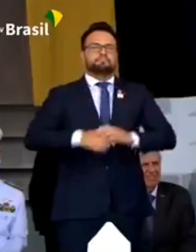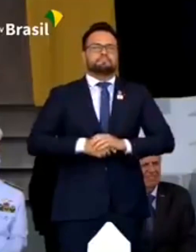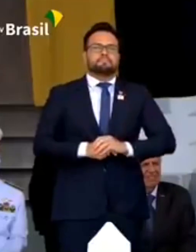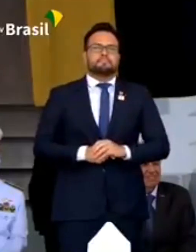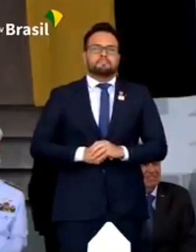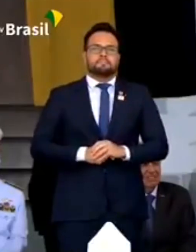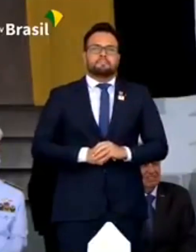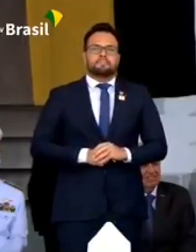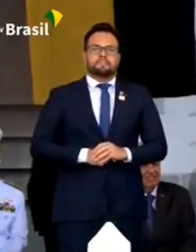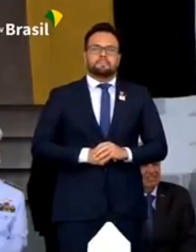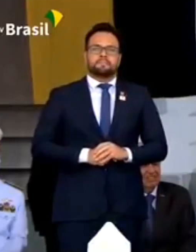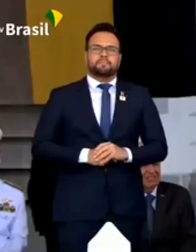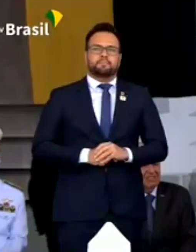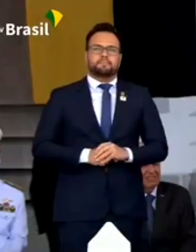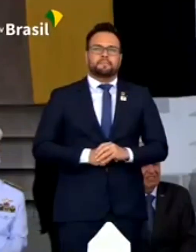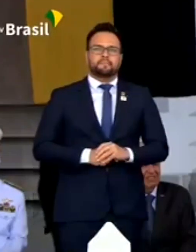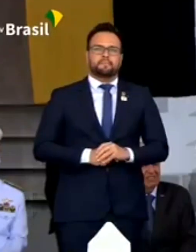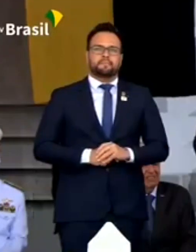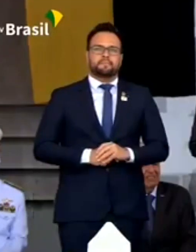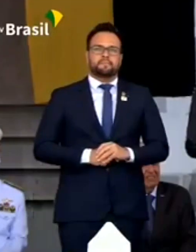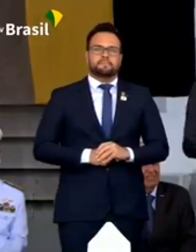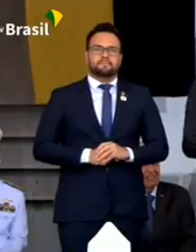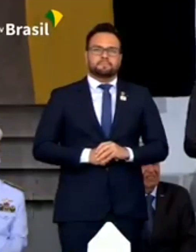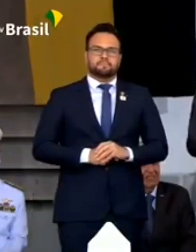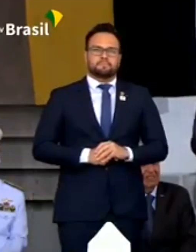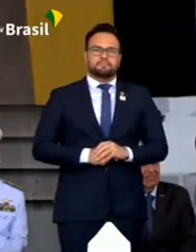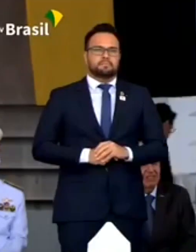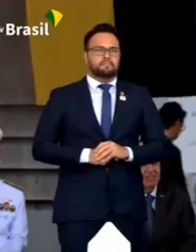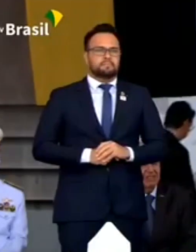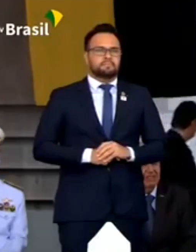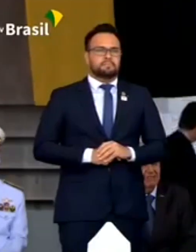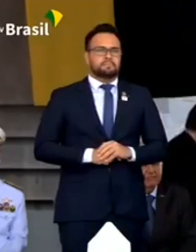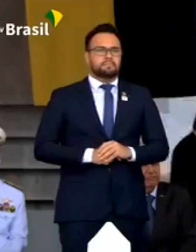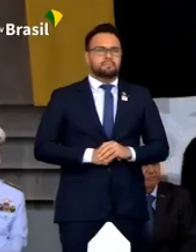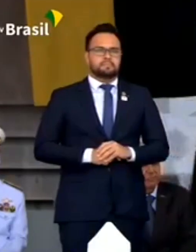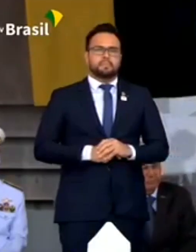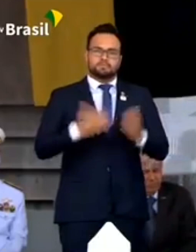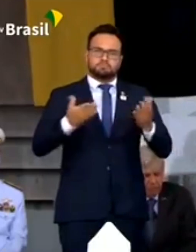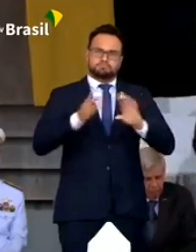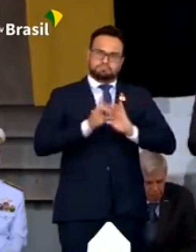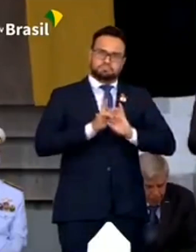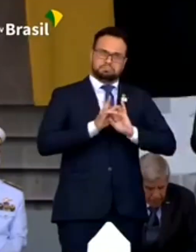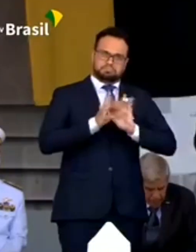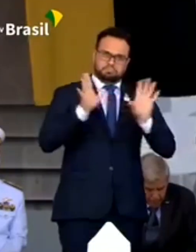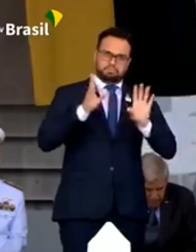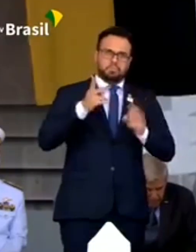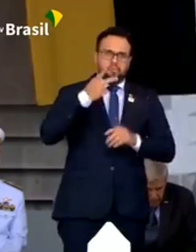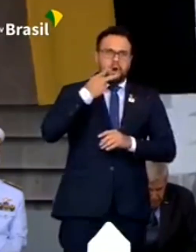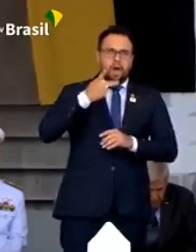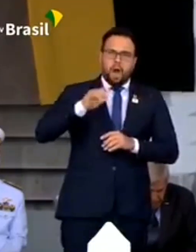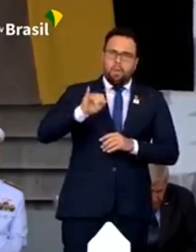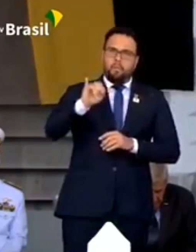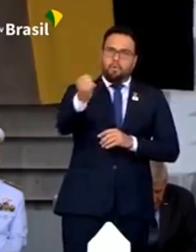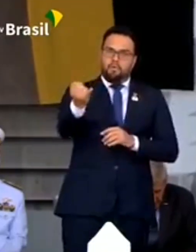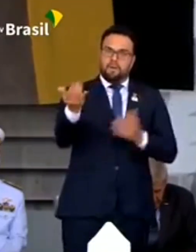Se me permite, pelo momento oportuno,